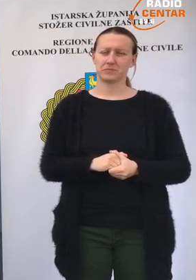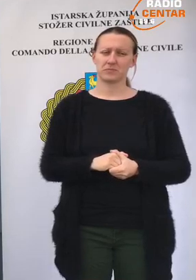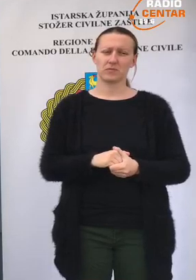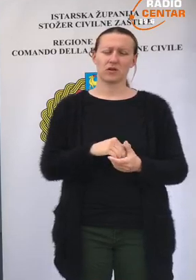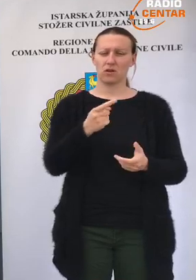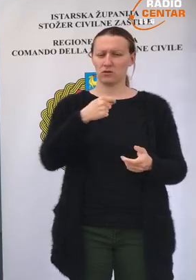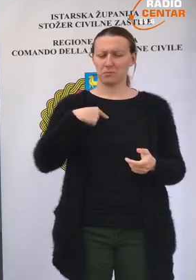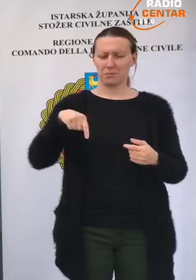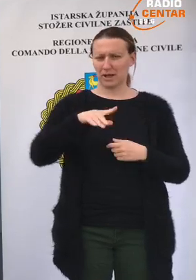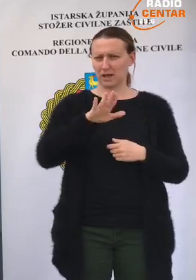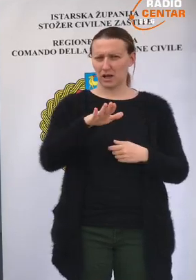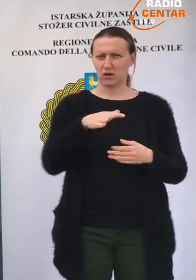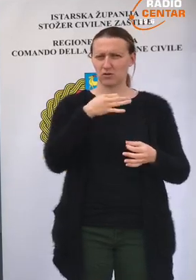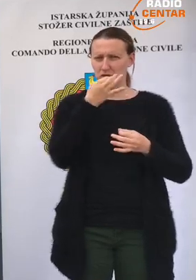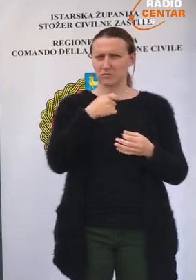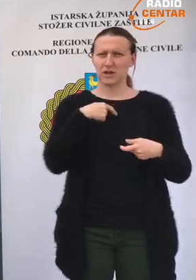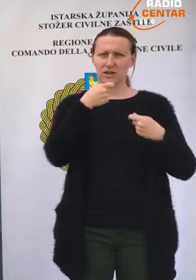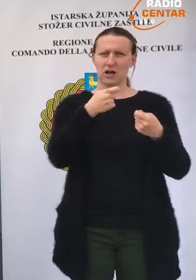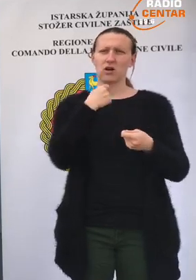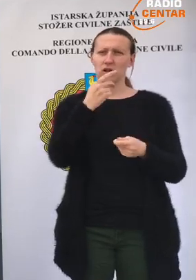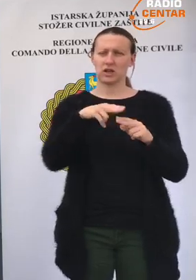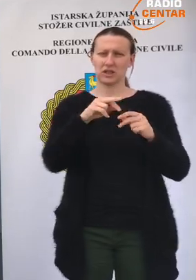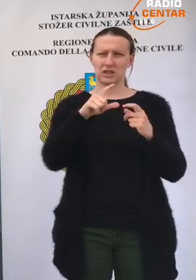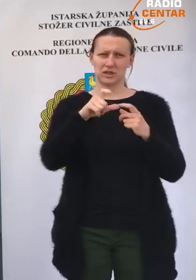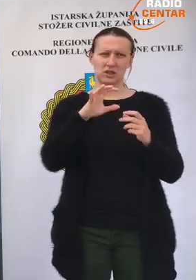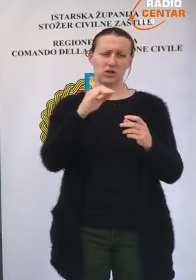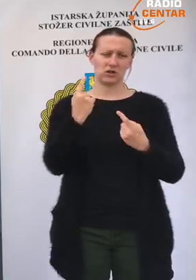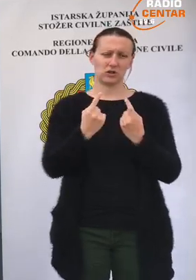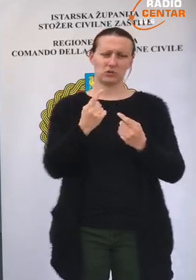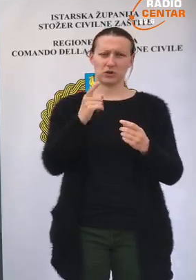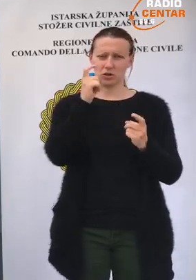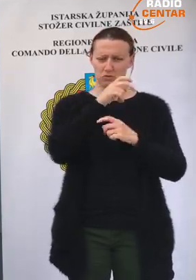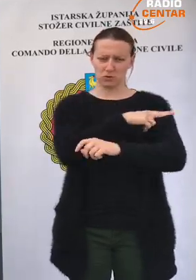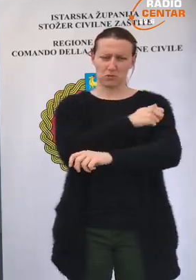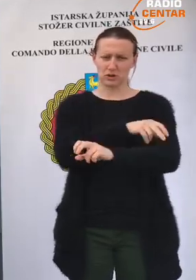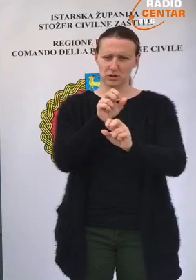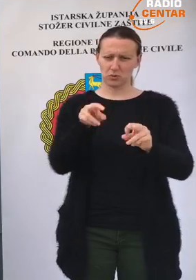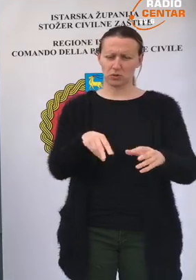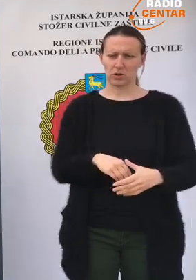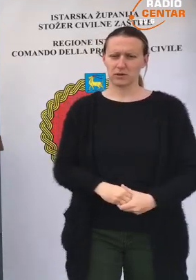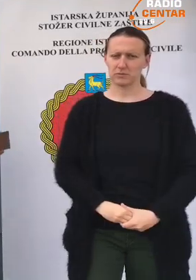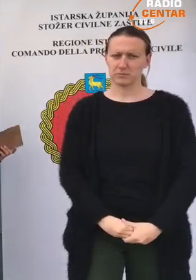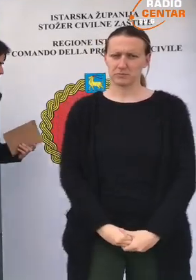Toliko od mene, ja bih dao riječ doktorici Hrstiću oko stanje u općoj bolnici Pula.